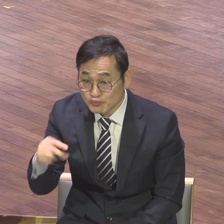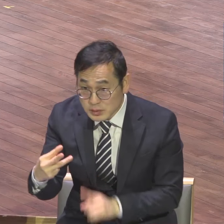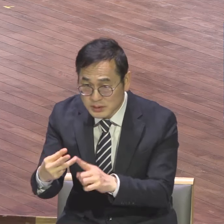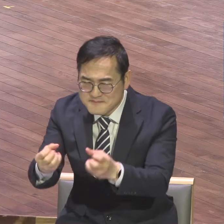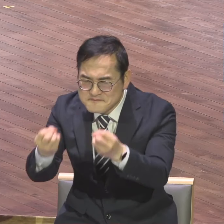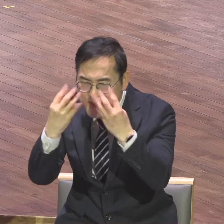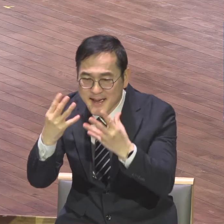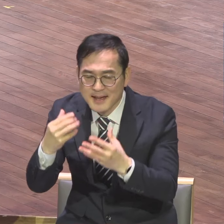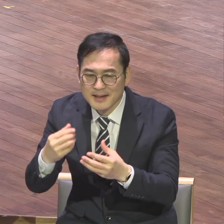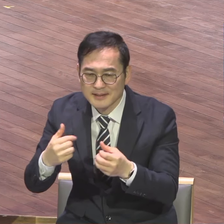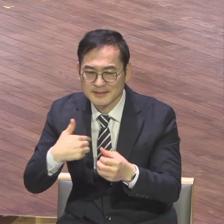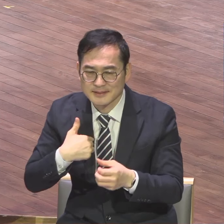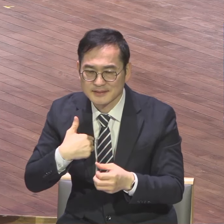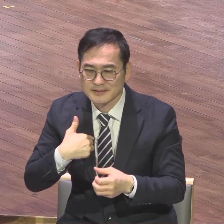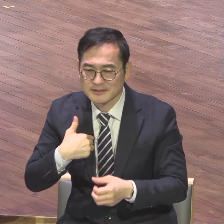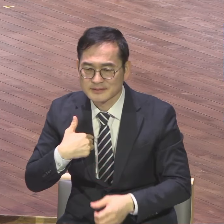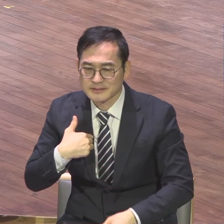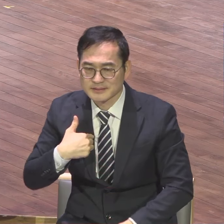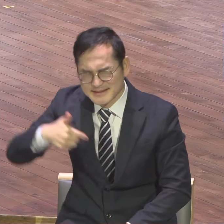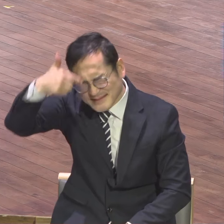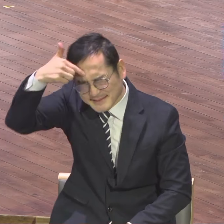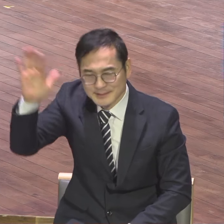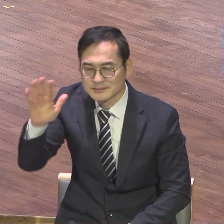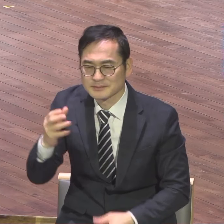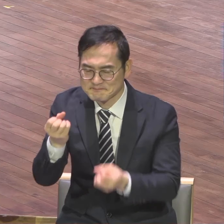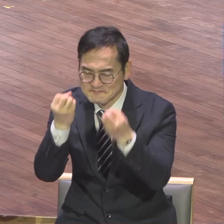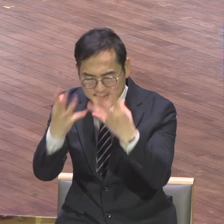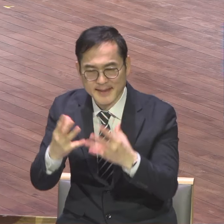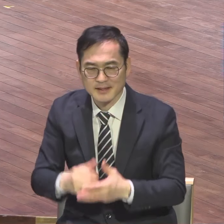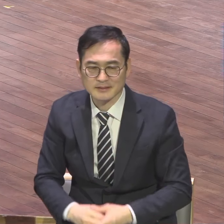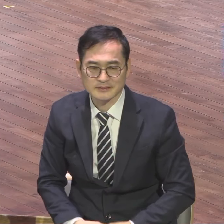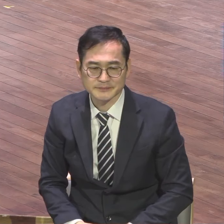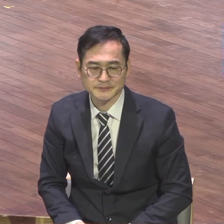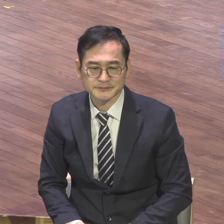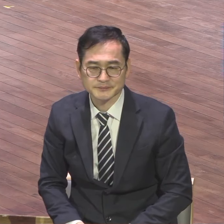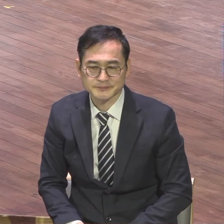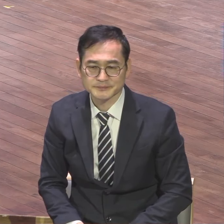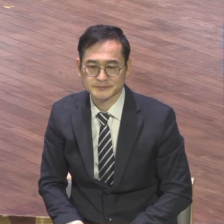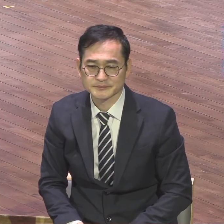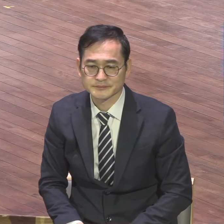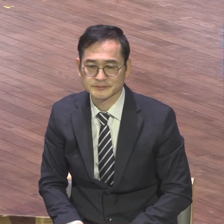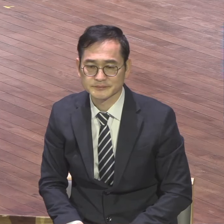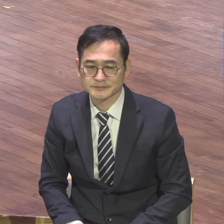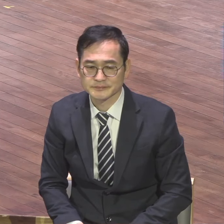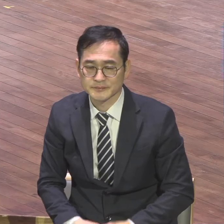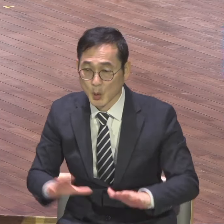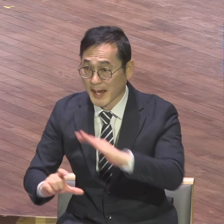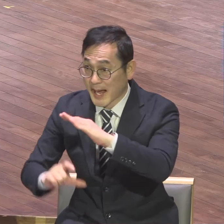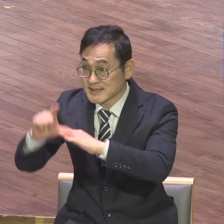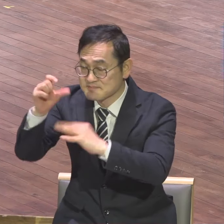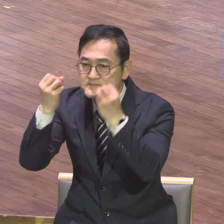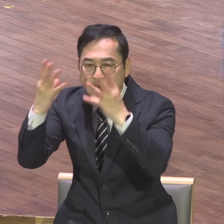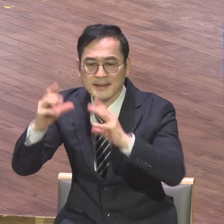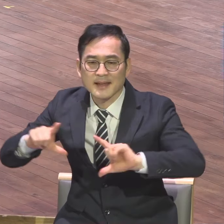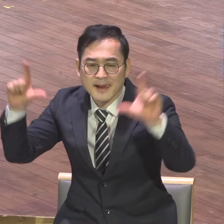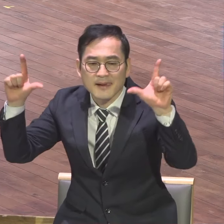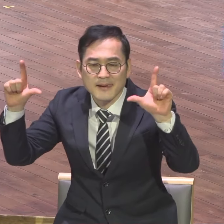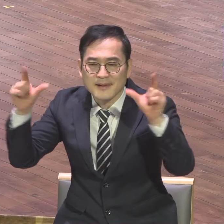과거에 잡혀있지 마세요. 새로운 피조물이 오늘도 새 나라를 허락해 주세요. 그럼 새롭게 살아야지 왜 어제